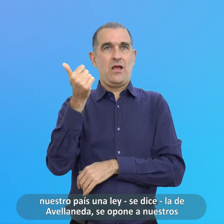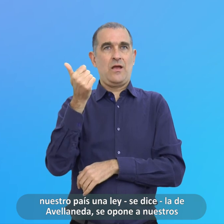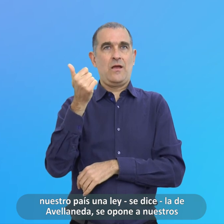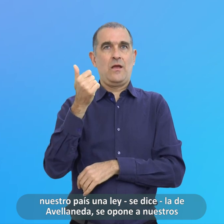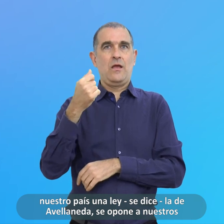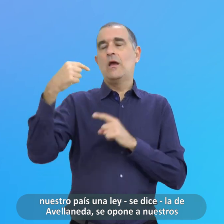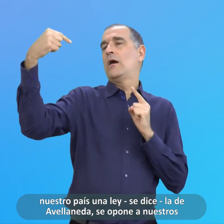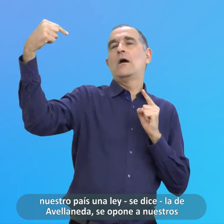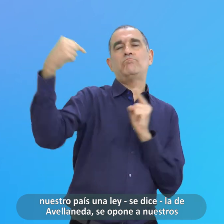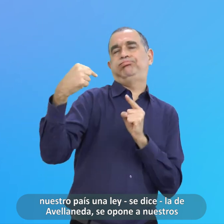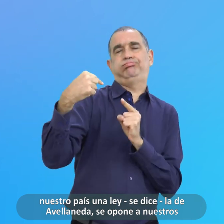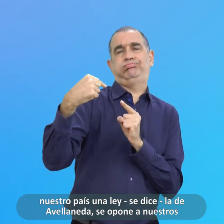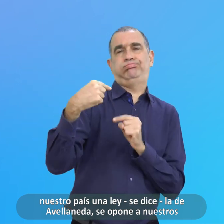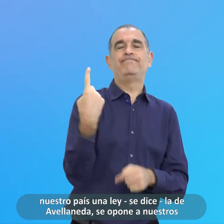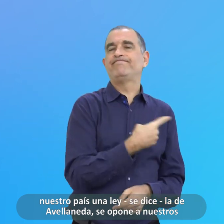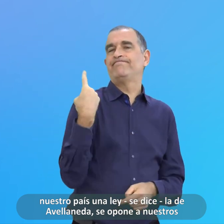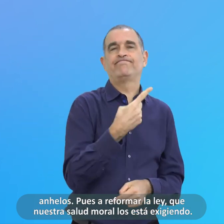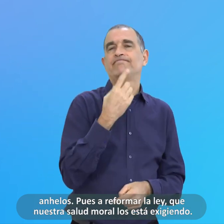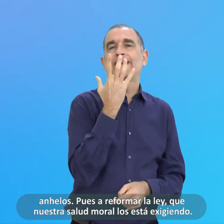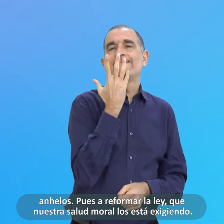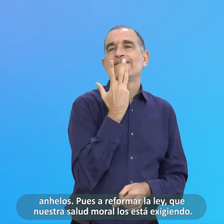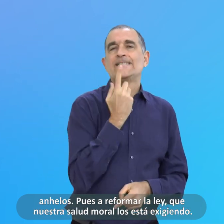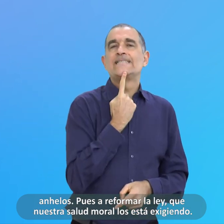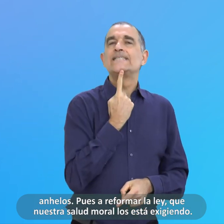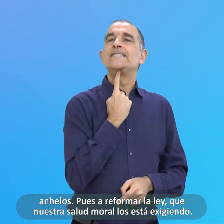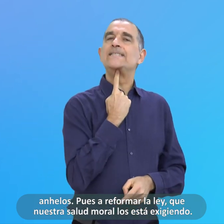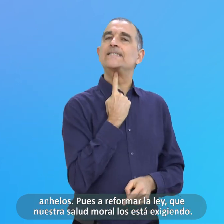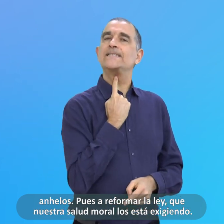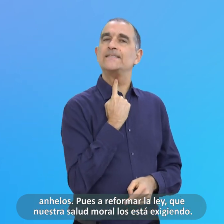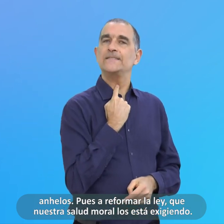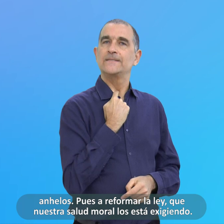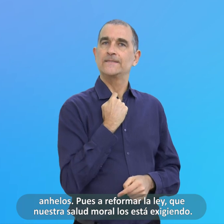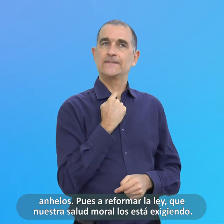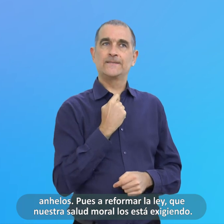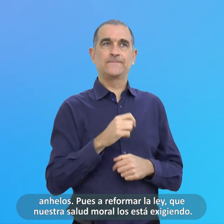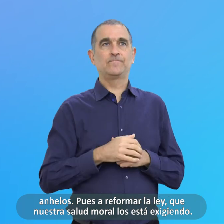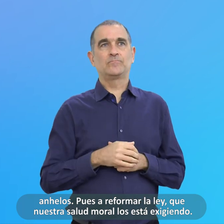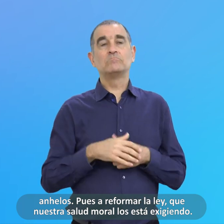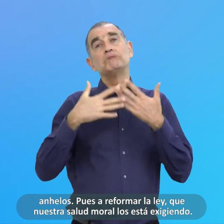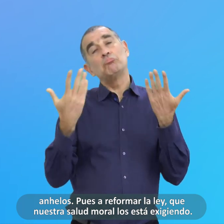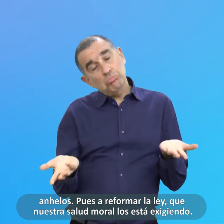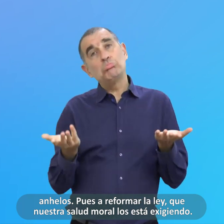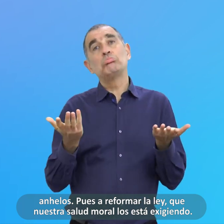Reformar La Ley Que Nuestra Salud Moral Los Está